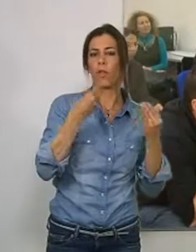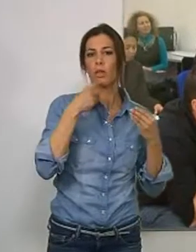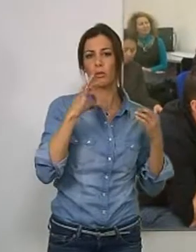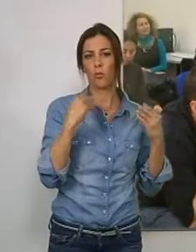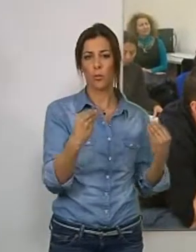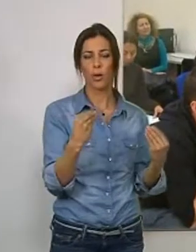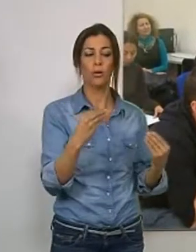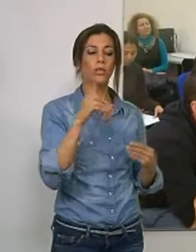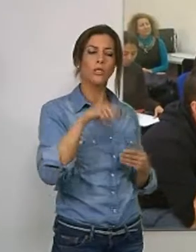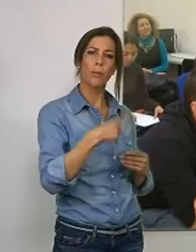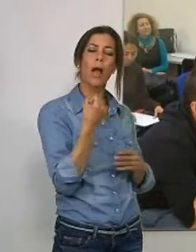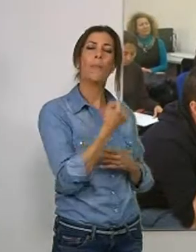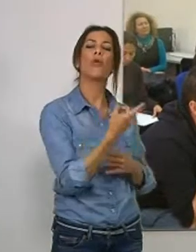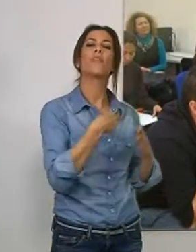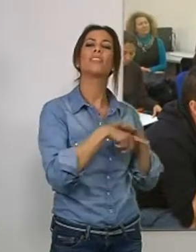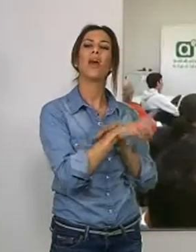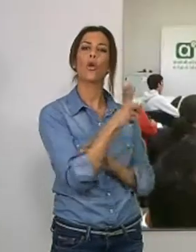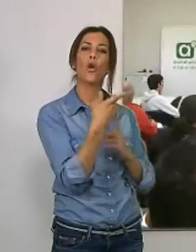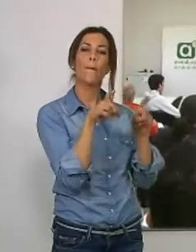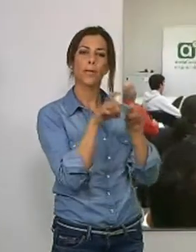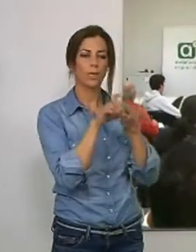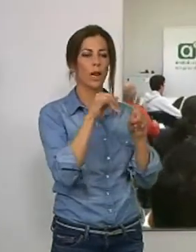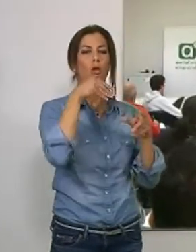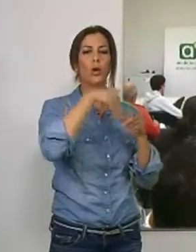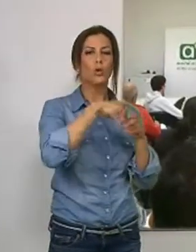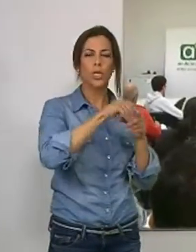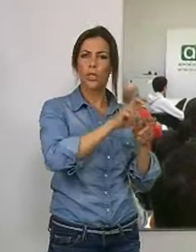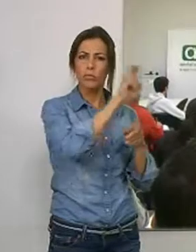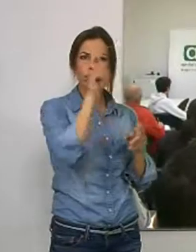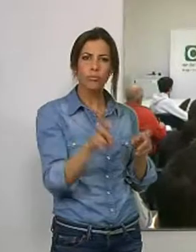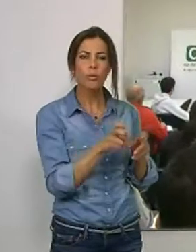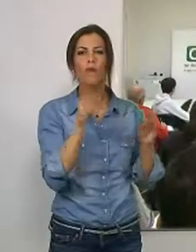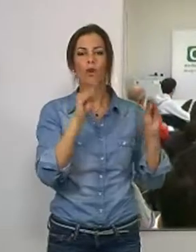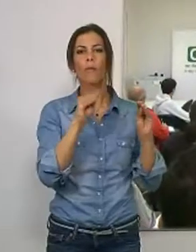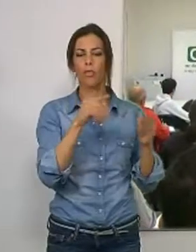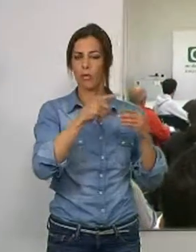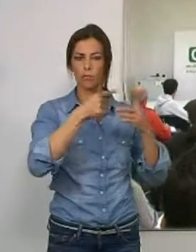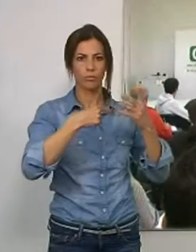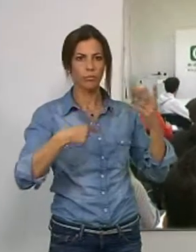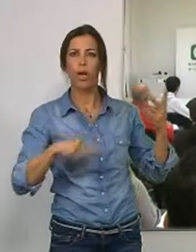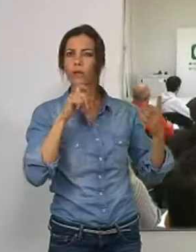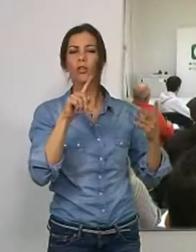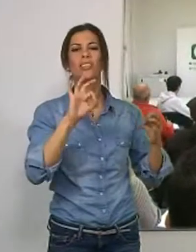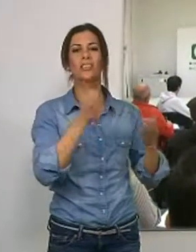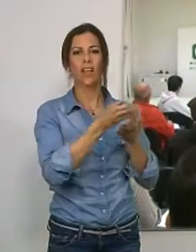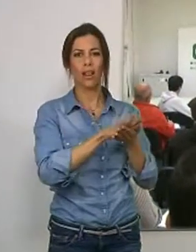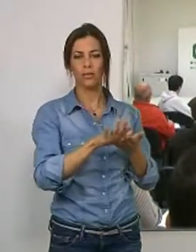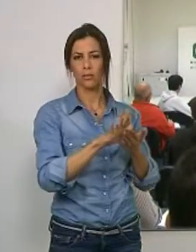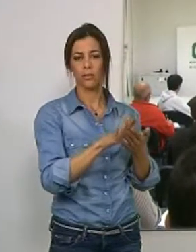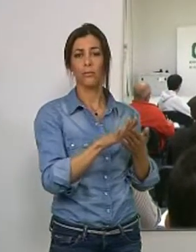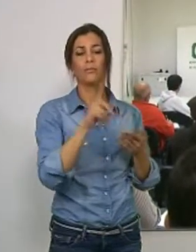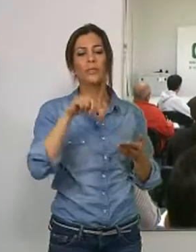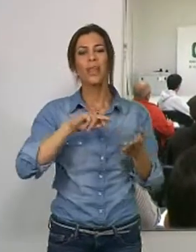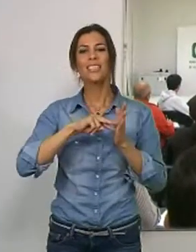centros de apoyo al desarrollo empresarial de Motril explicaba el contenido de esta acción formativa, que es totalmente gratuita. La